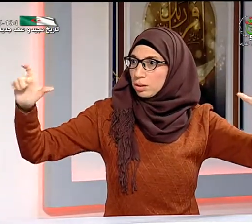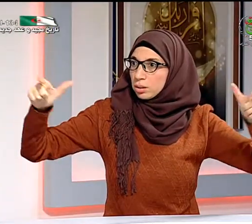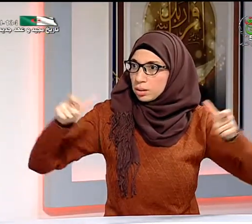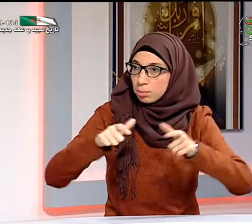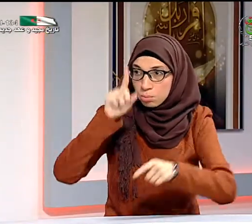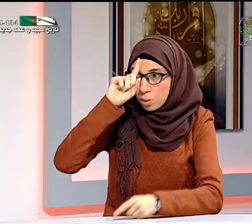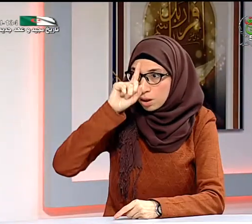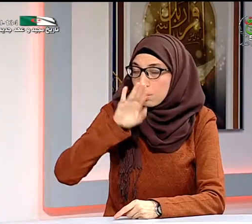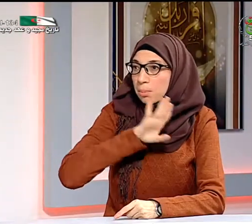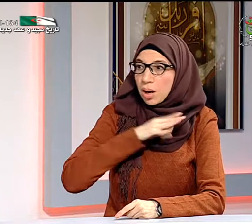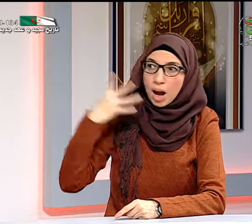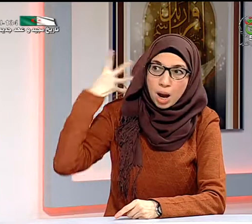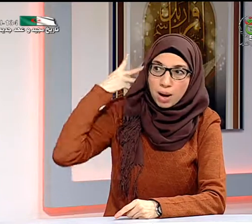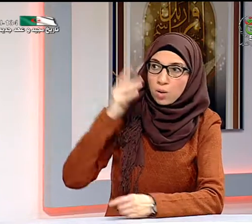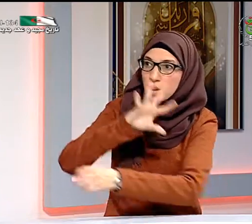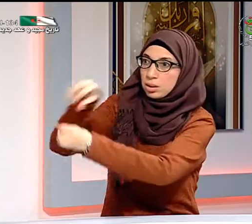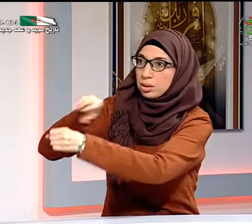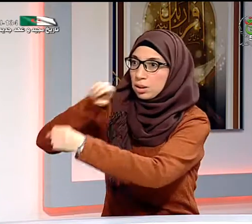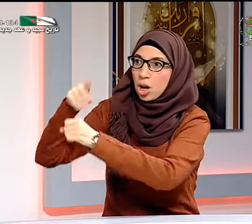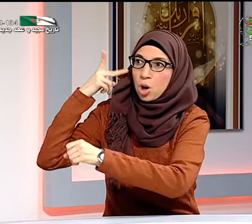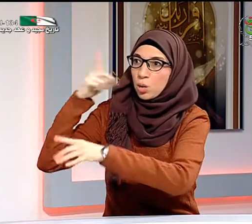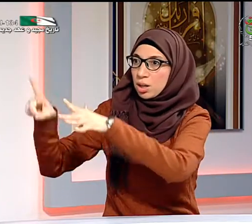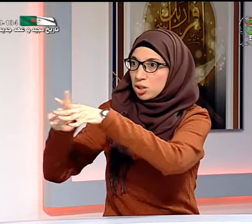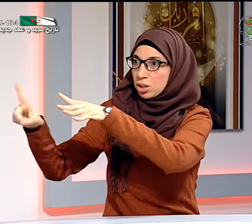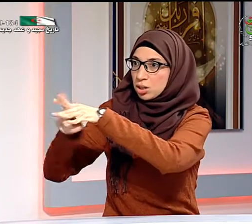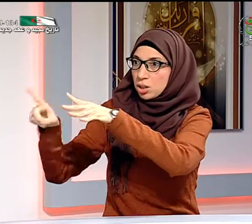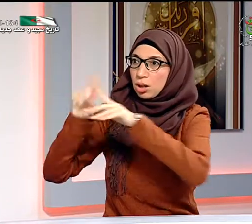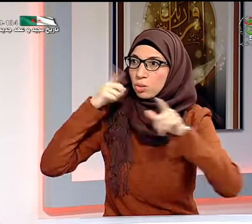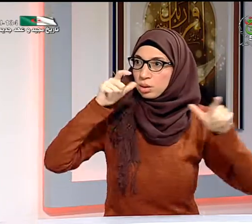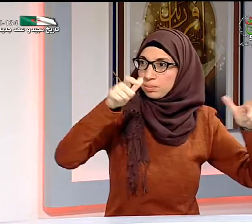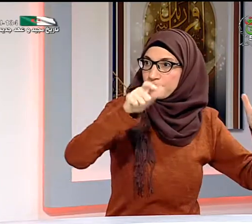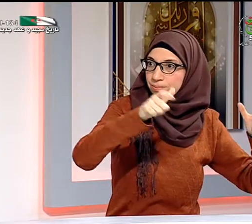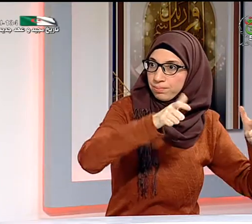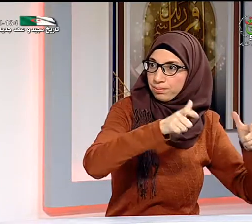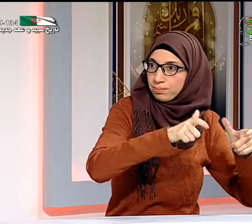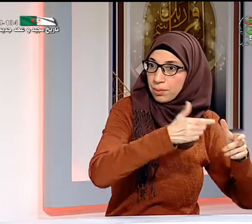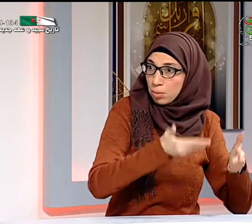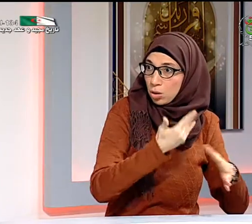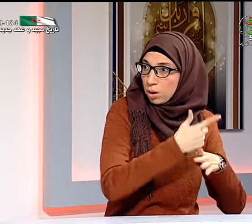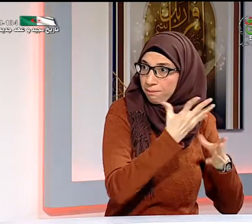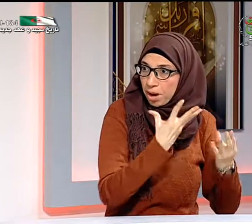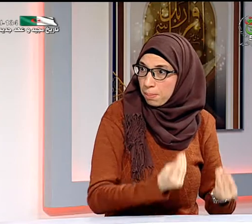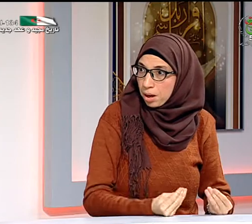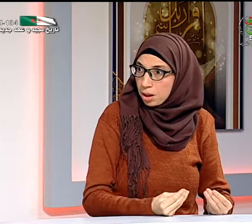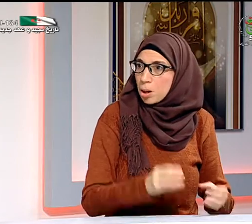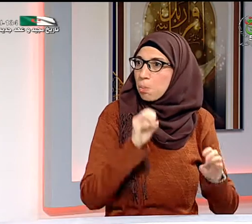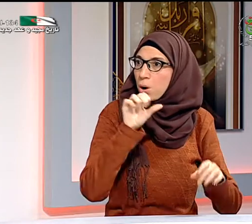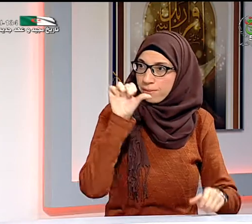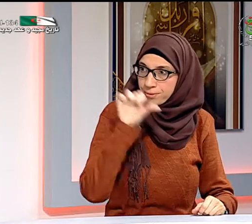مدرسة تليملي كانت المدرسة بها أقسام كثيرة وأصبح الآن عدد الأقسام التي فيها